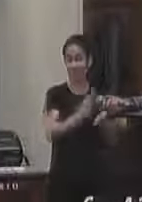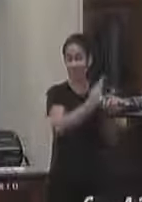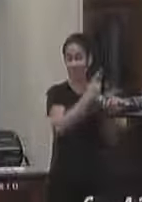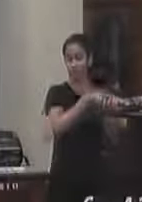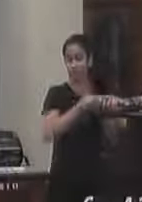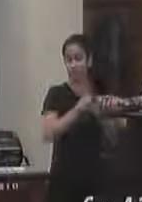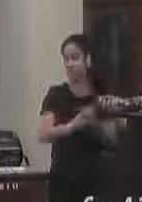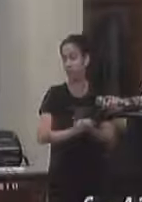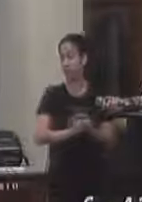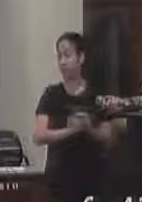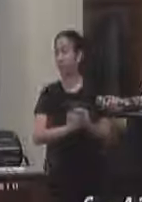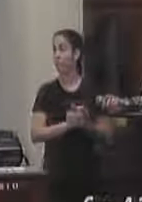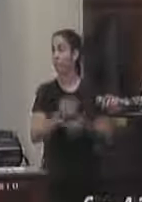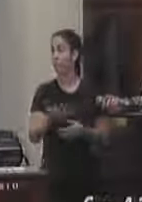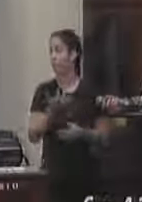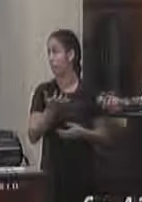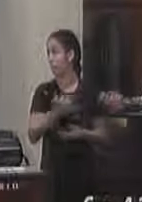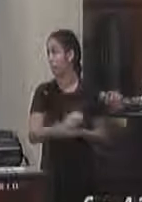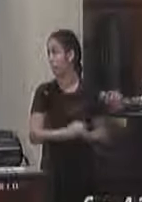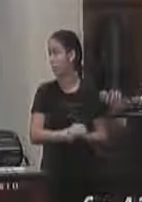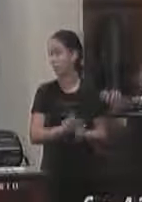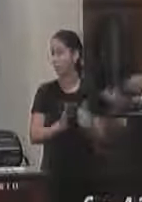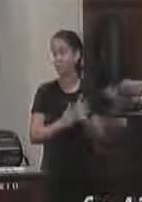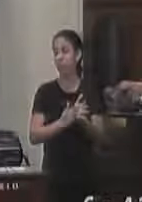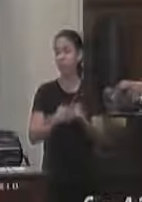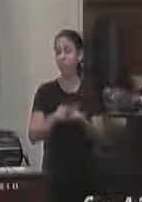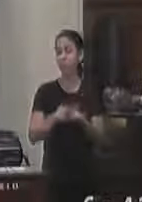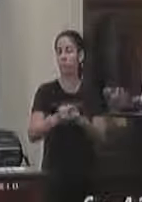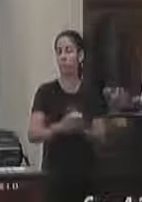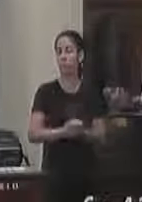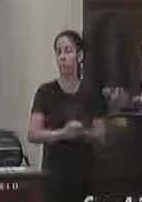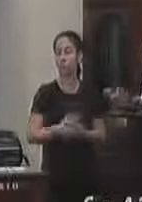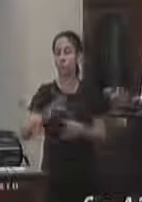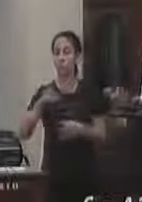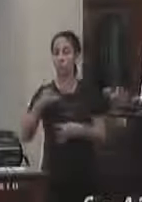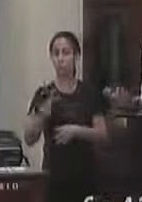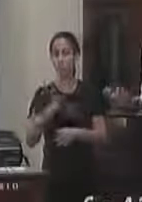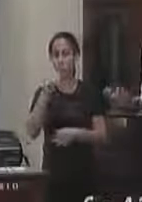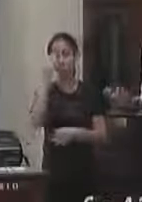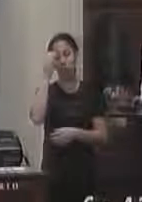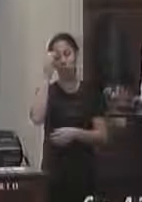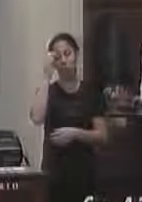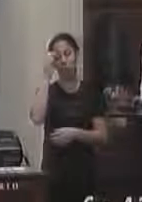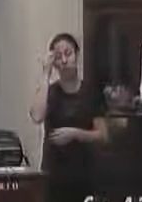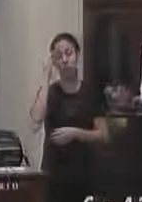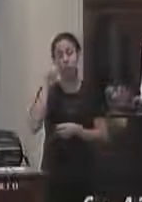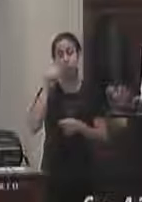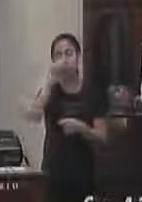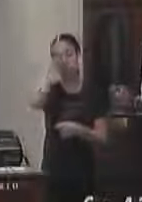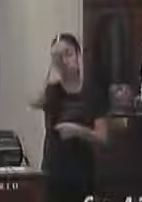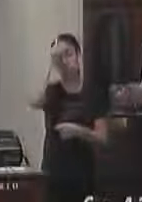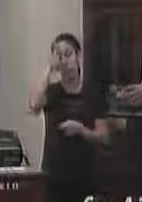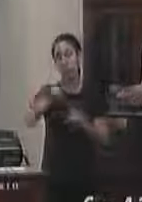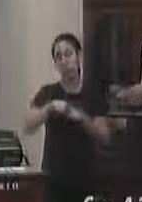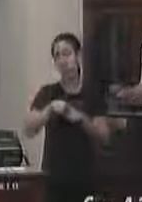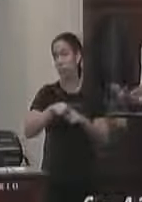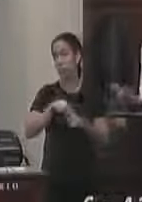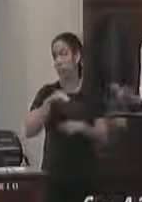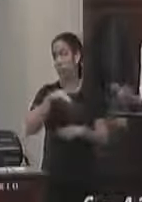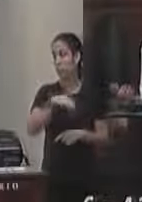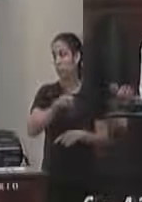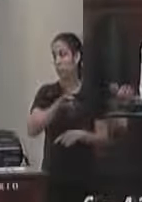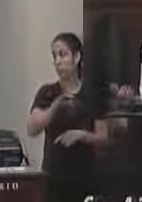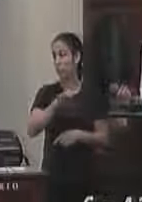eu quero parabenizar a senhora por tudo isso e pela criação do maternal